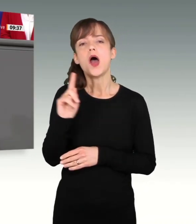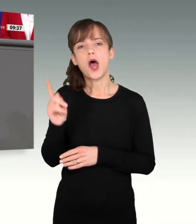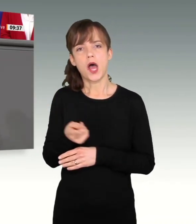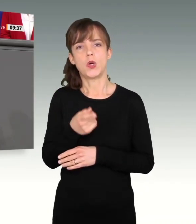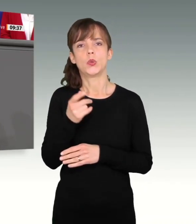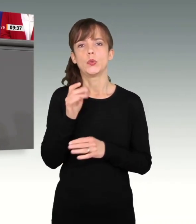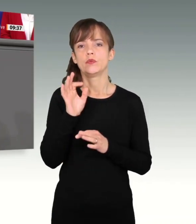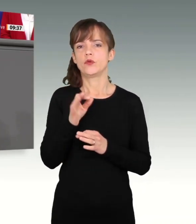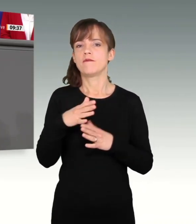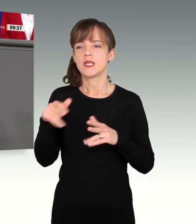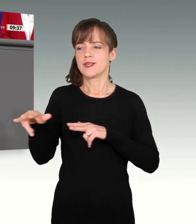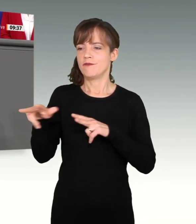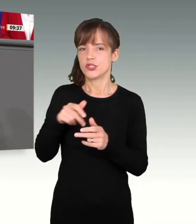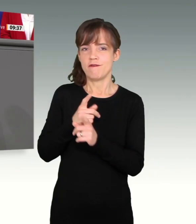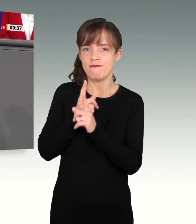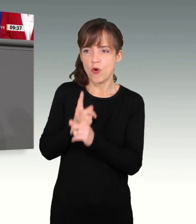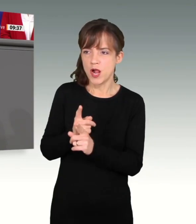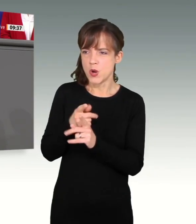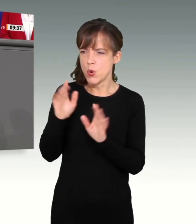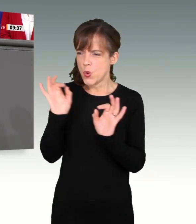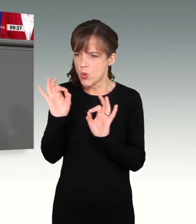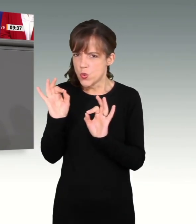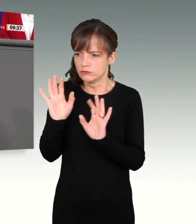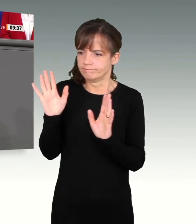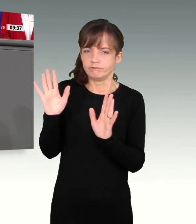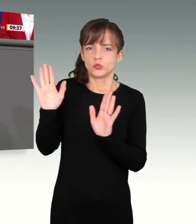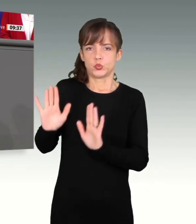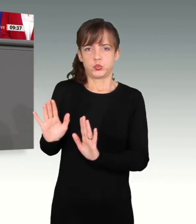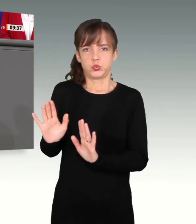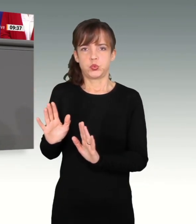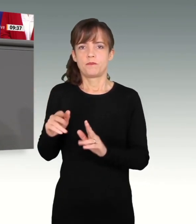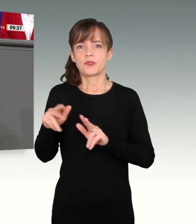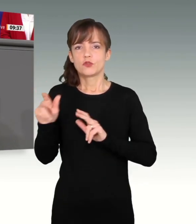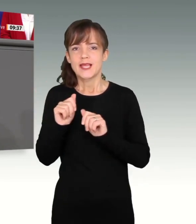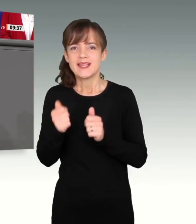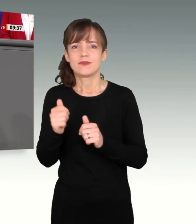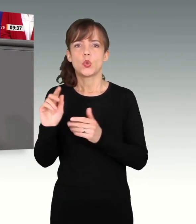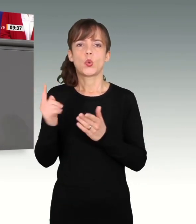Abbilderung der wirtschaftlichen Folgen der Pandemie, für Wirtschaftshilfen, für das Kurzarbeitergeld.